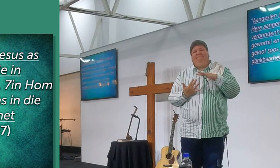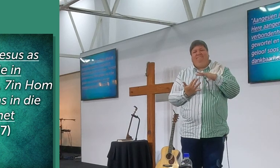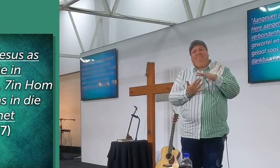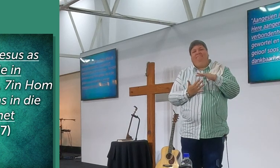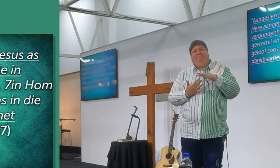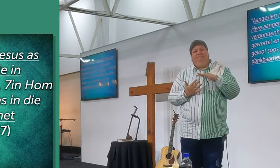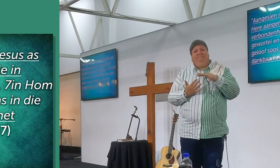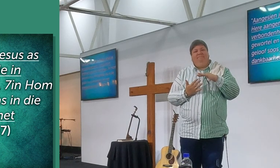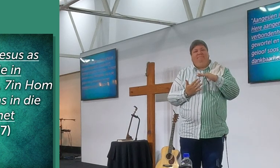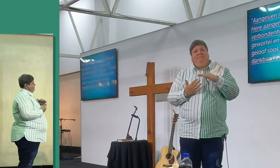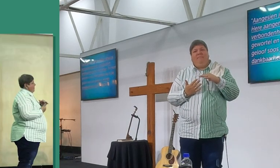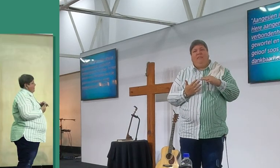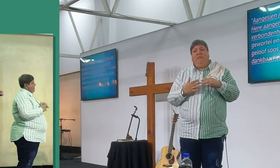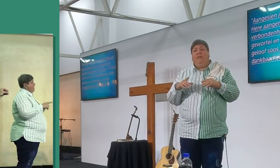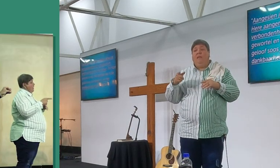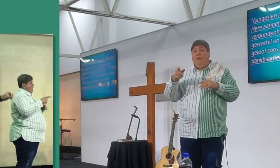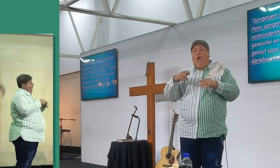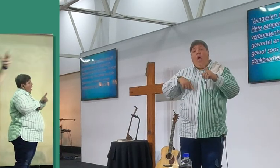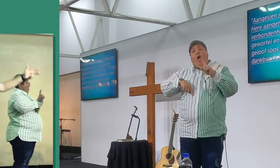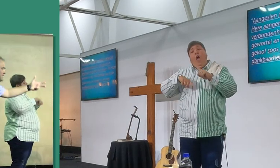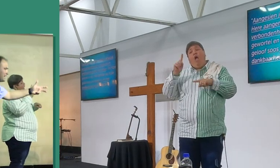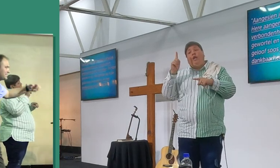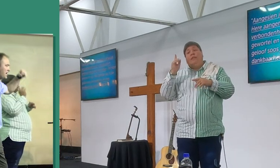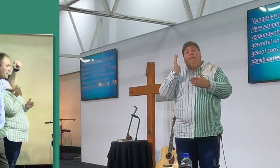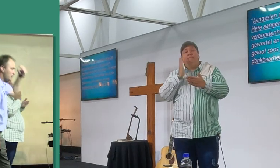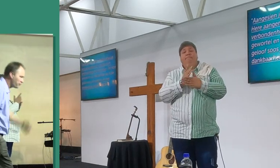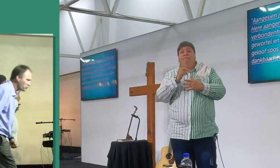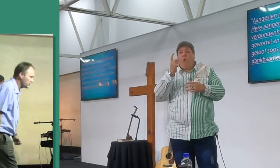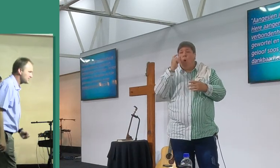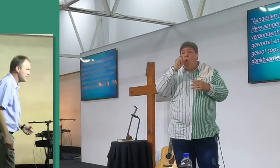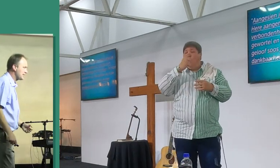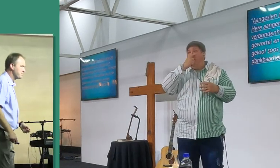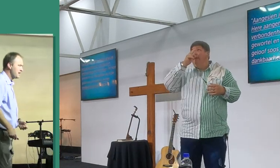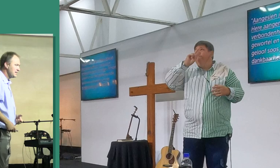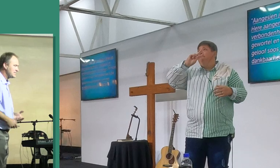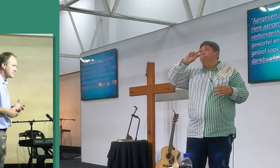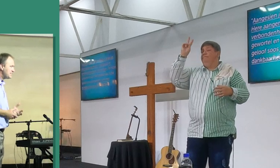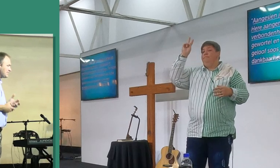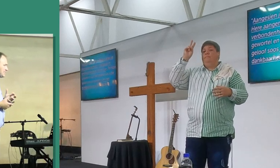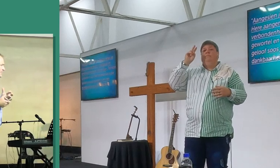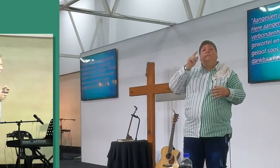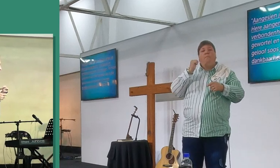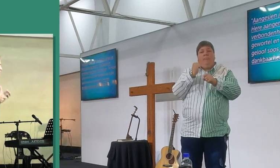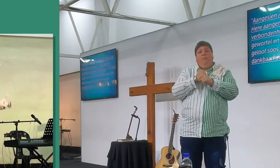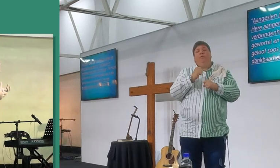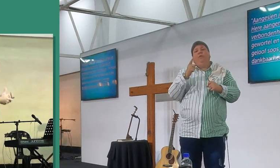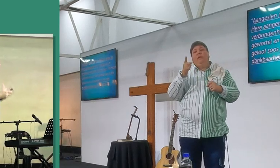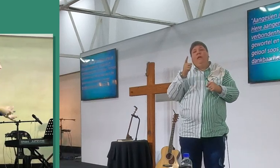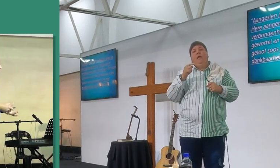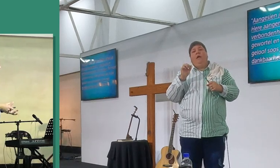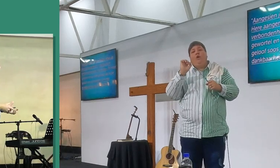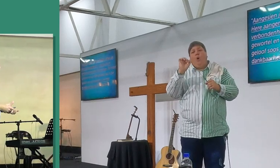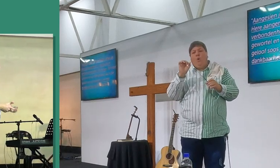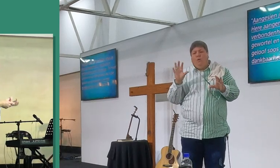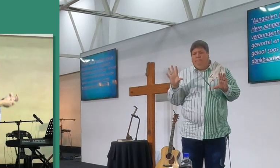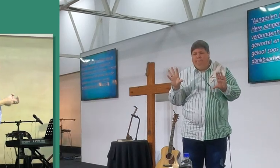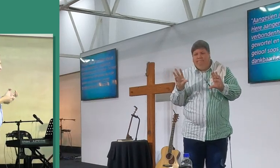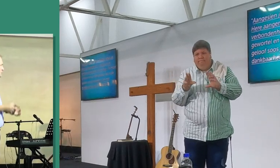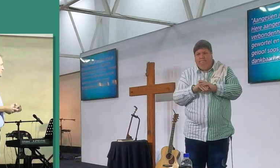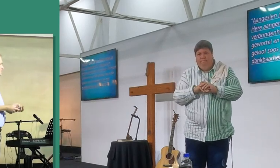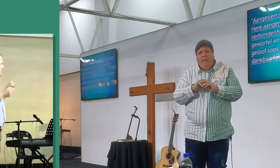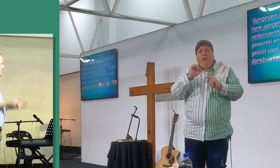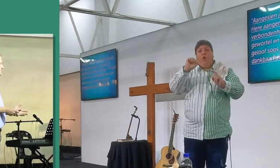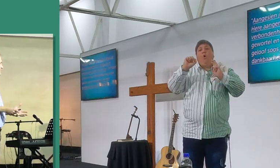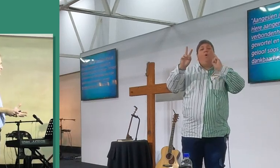my dankbaarheidsverval van kan wees, dis die uiteinde, as my oe nie heren is, as ek gewortel is nie heren, dan is dit die byproduct, van my